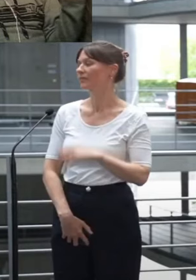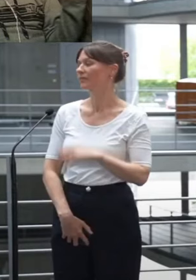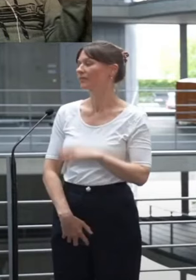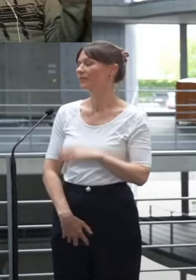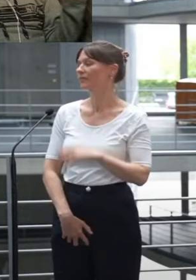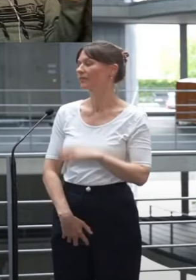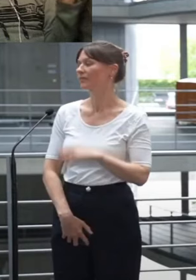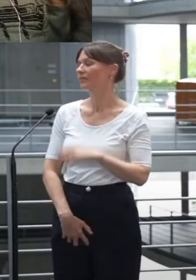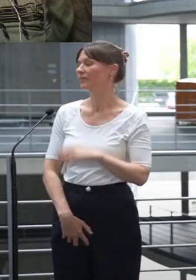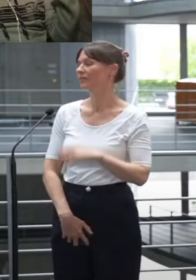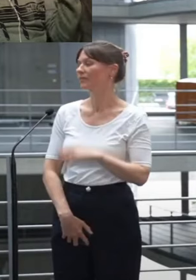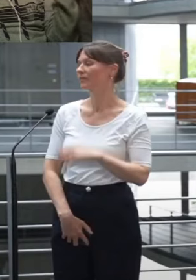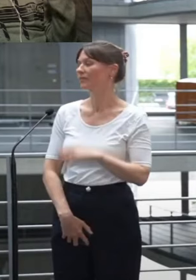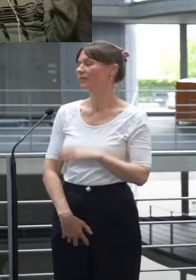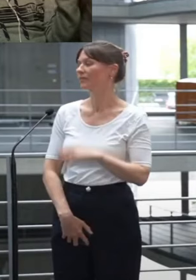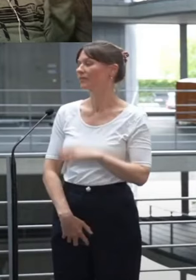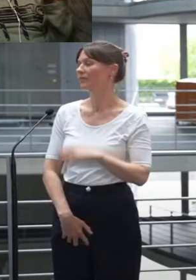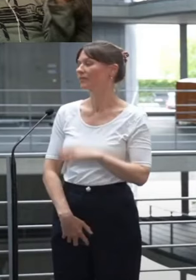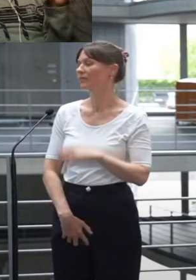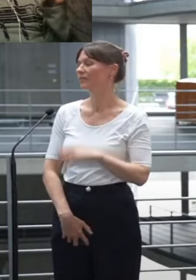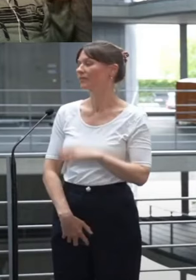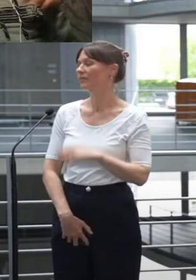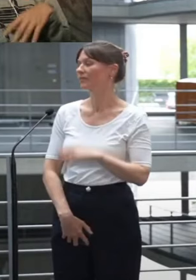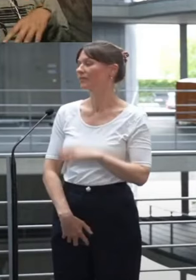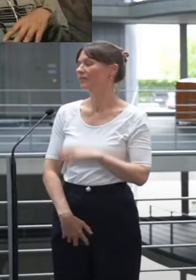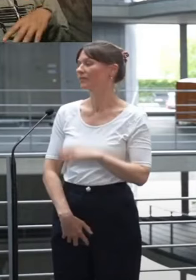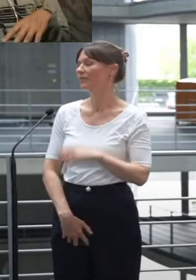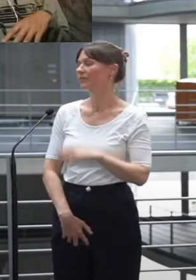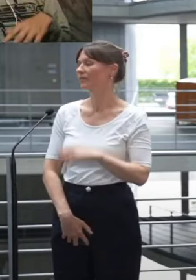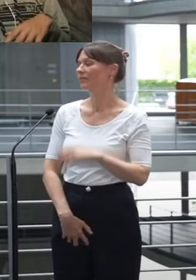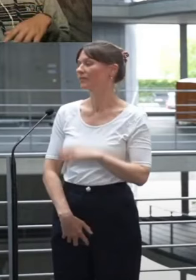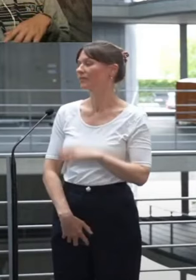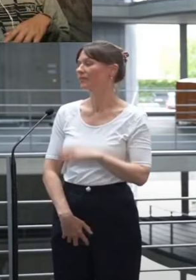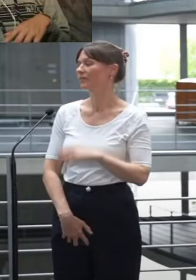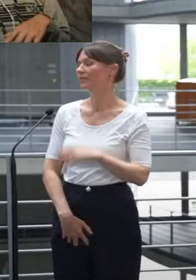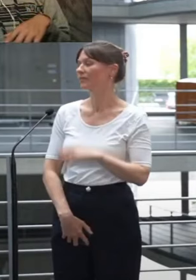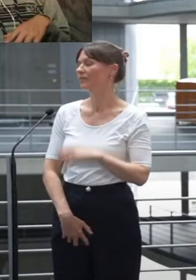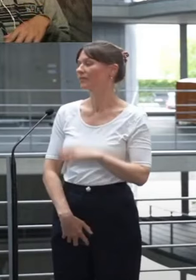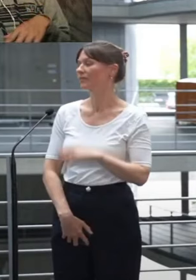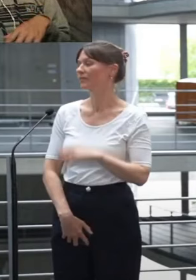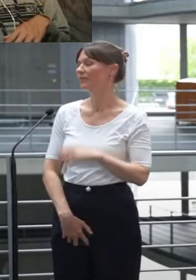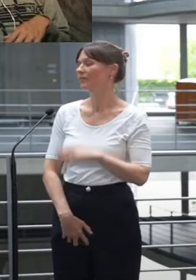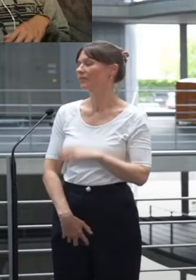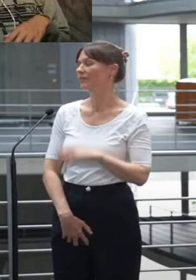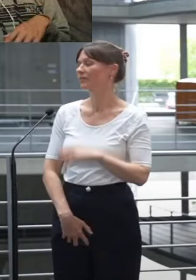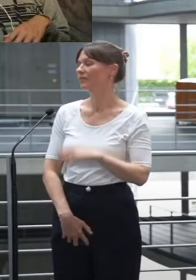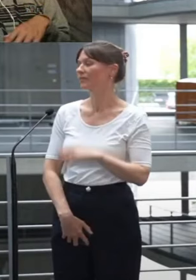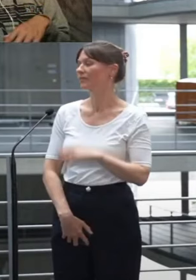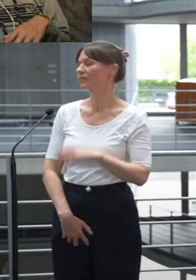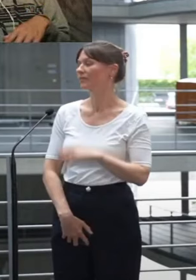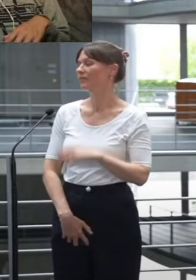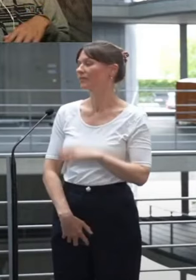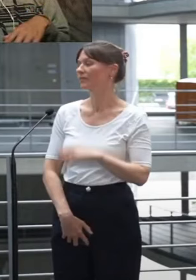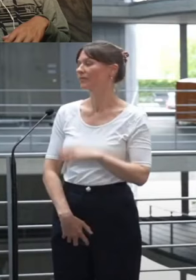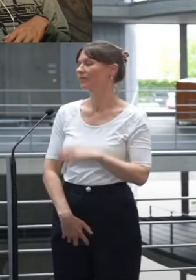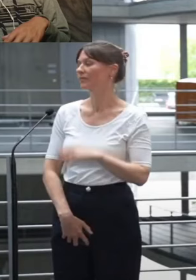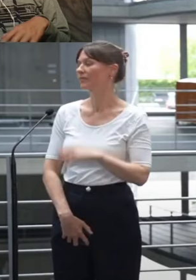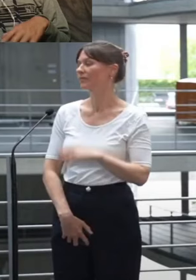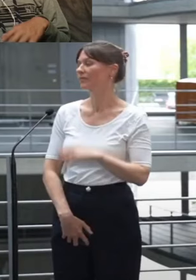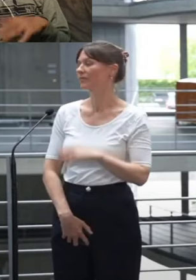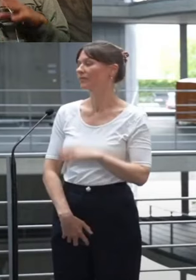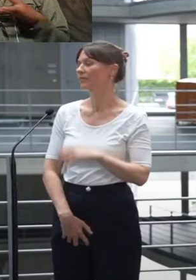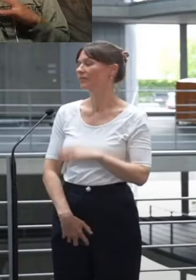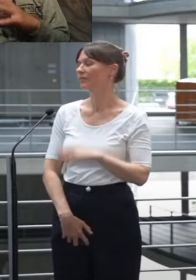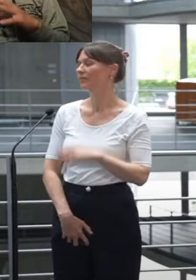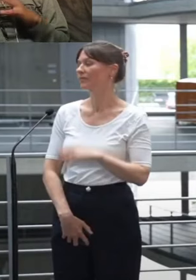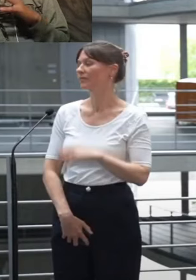Unterstützung streichen, die spielt Opfer gegeneinander aus, bla, bla, bla. Nein, sie spielt da nichts gegeneinander aus. Also sie spielt da keine Opfer gegeneinander aus.